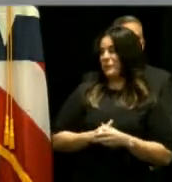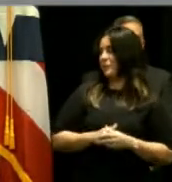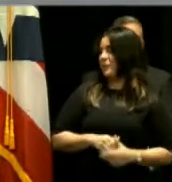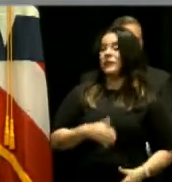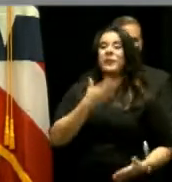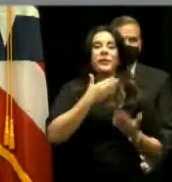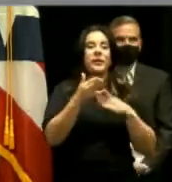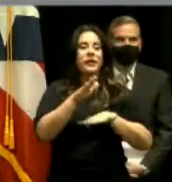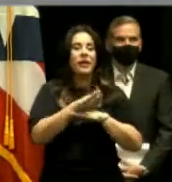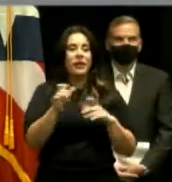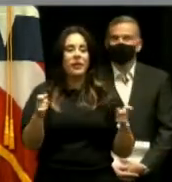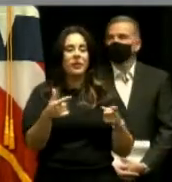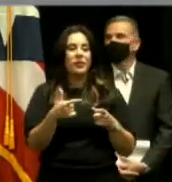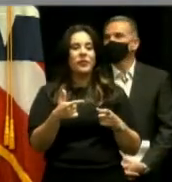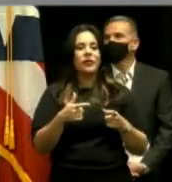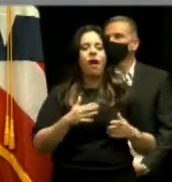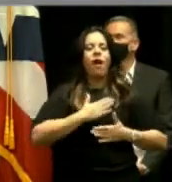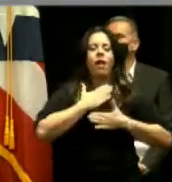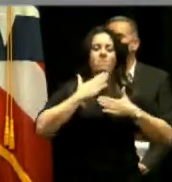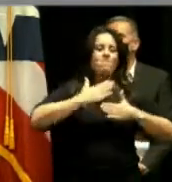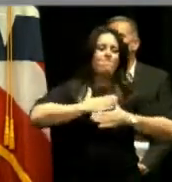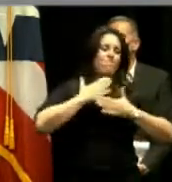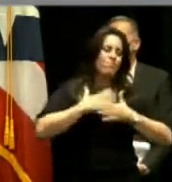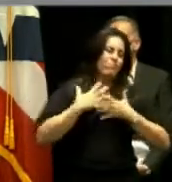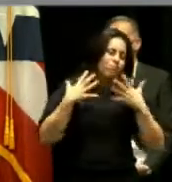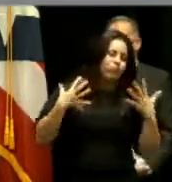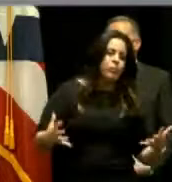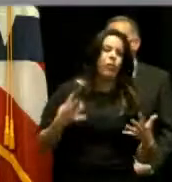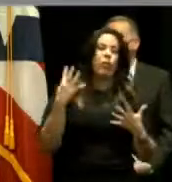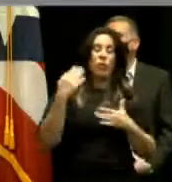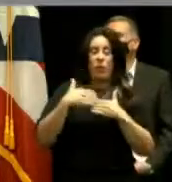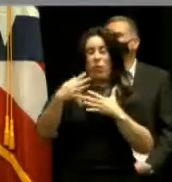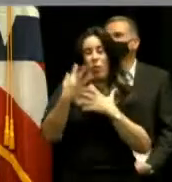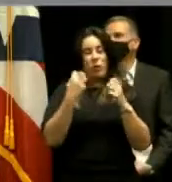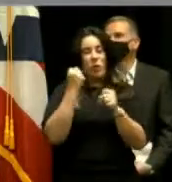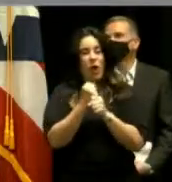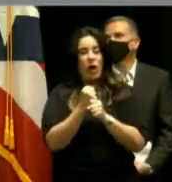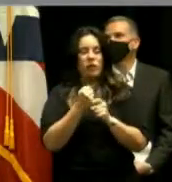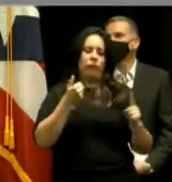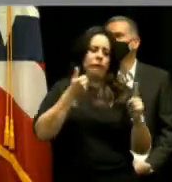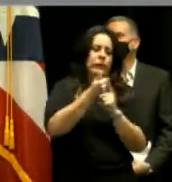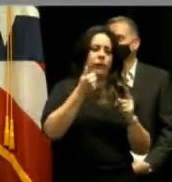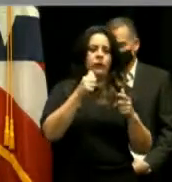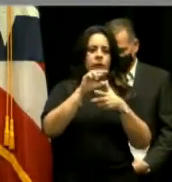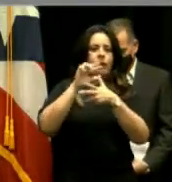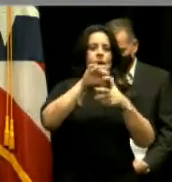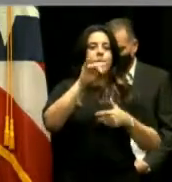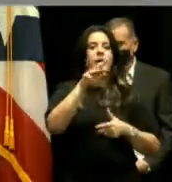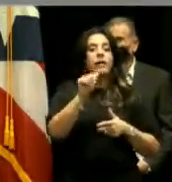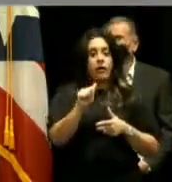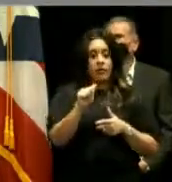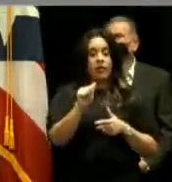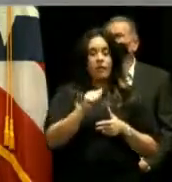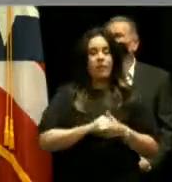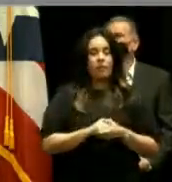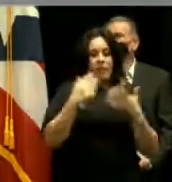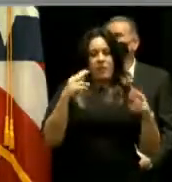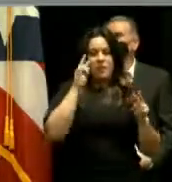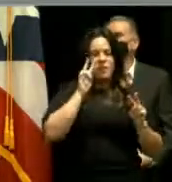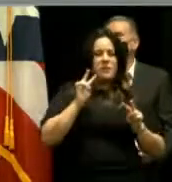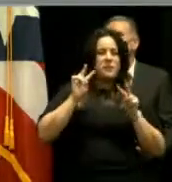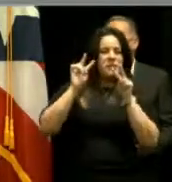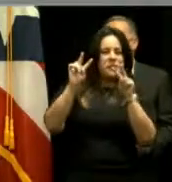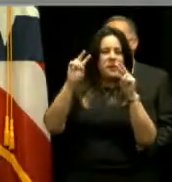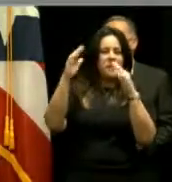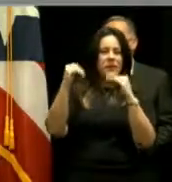Buenas tardes a todos, súper contentos. Después de cuatro años, ¿verdad?, del paso de la Camarilla, vemos ya la luz al